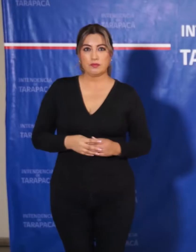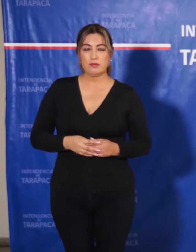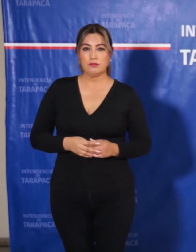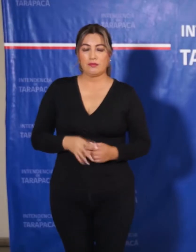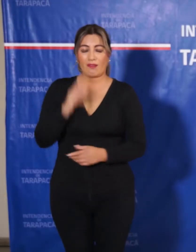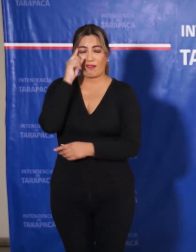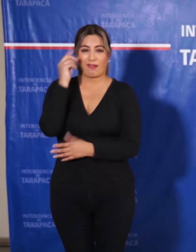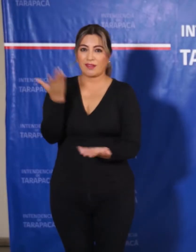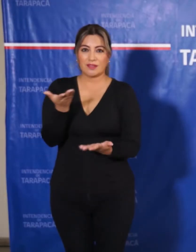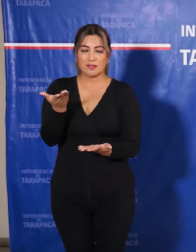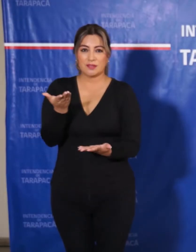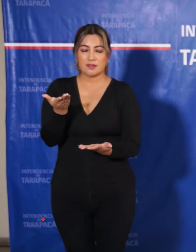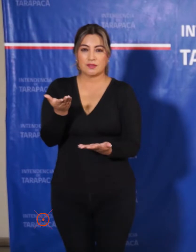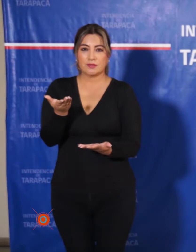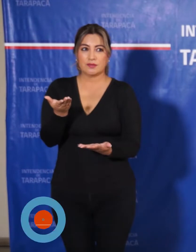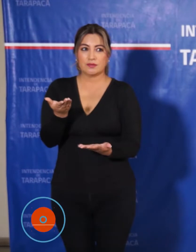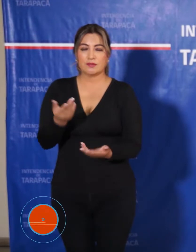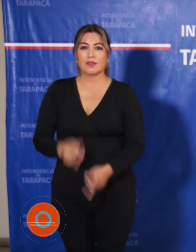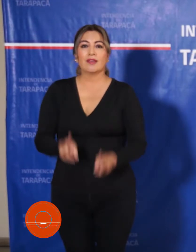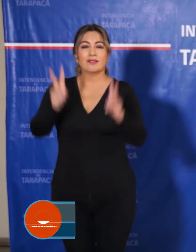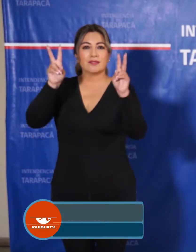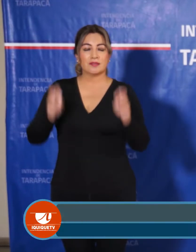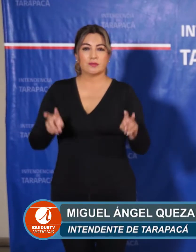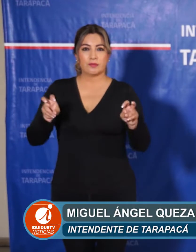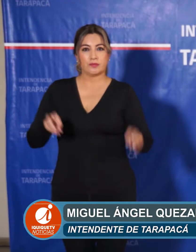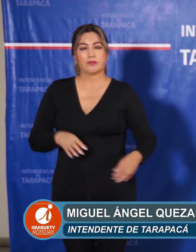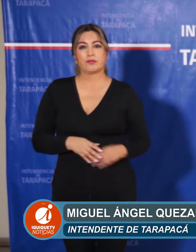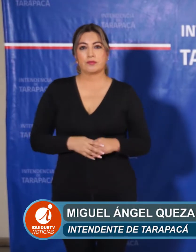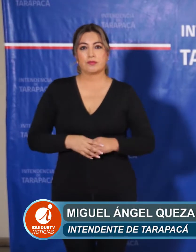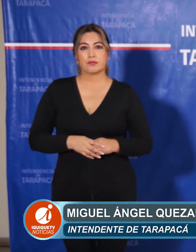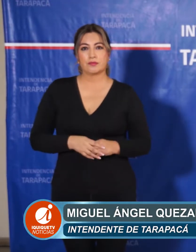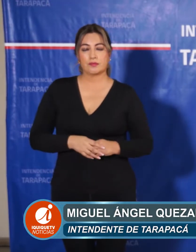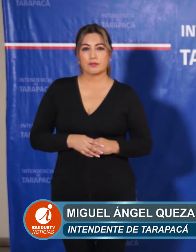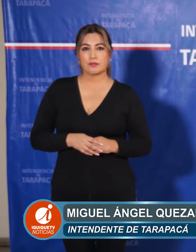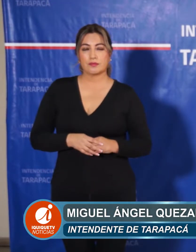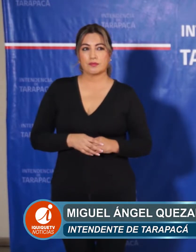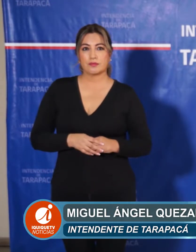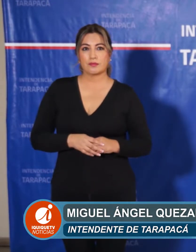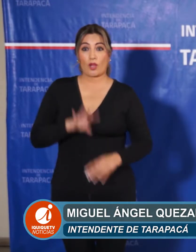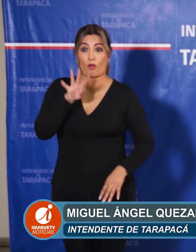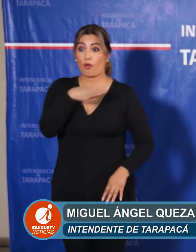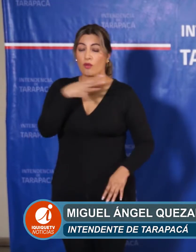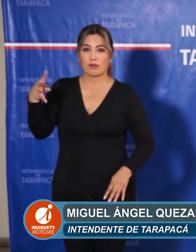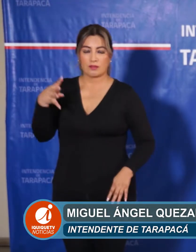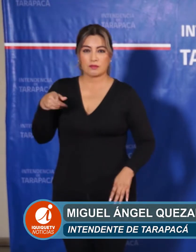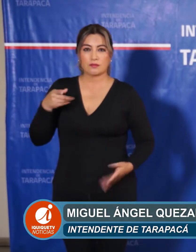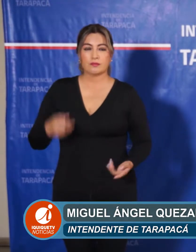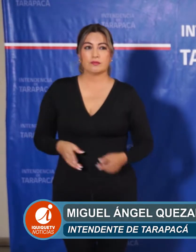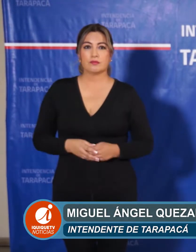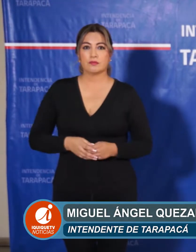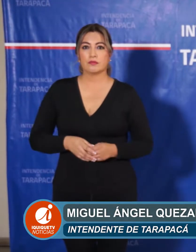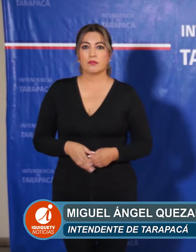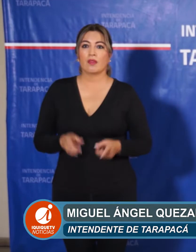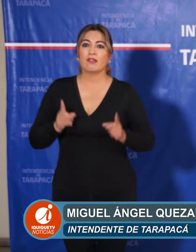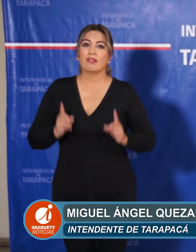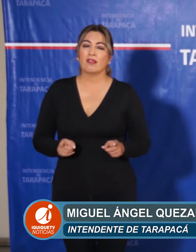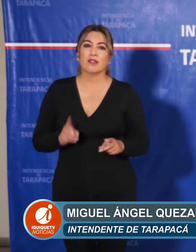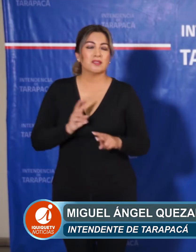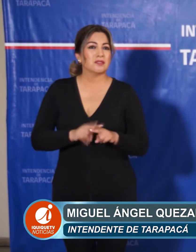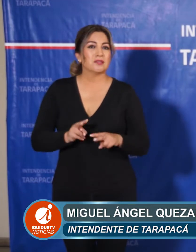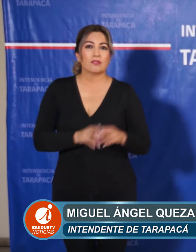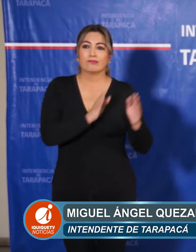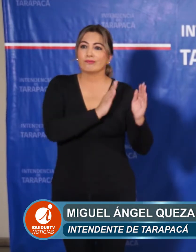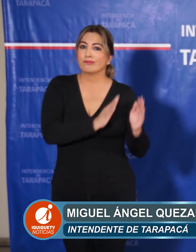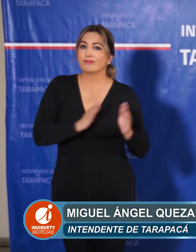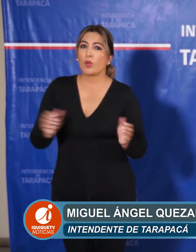La idea, ¿no es cierto?, es buscar los mecanismos que tenemos que desarrollar. Esto tiene que ser sociabilizado, como les